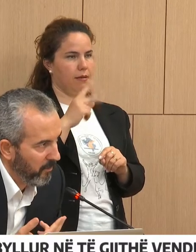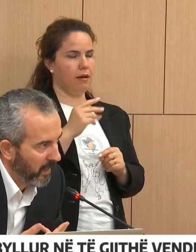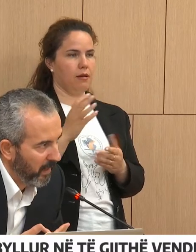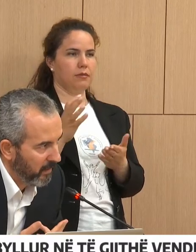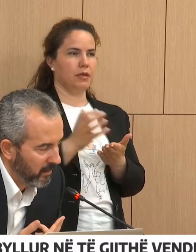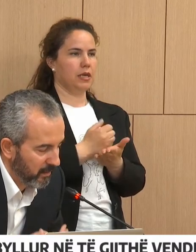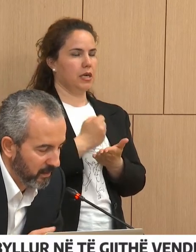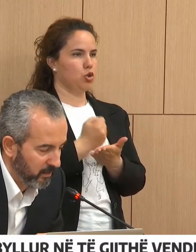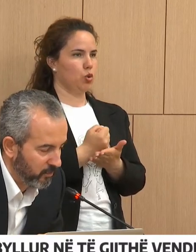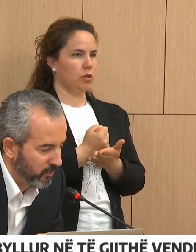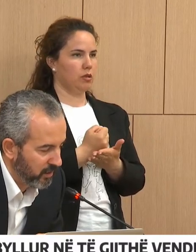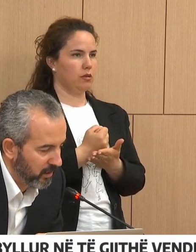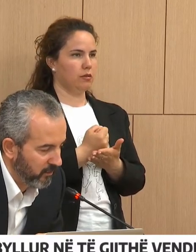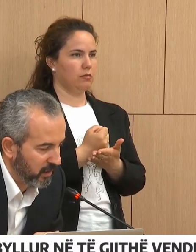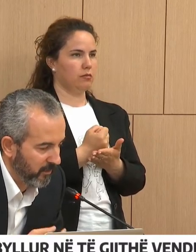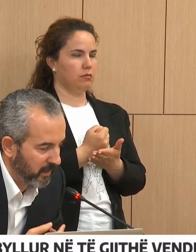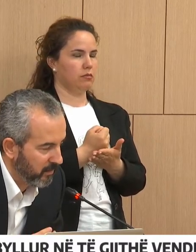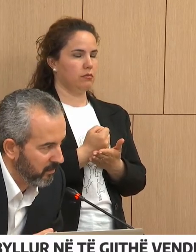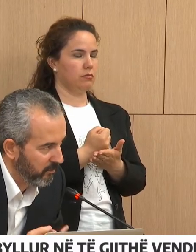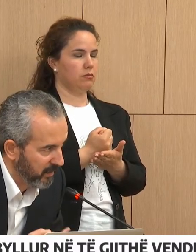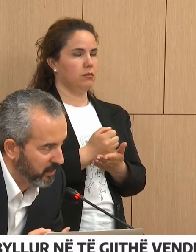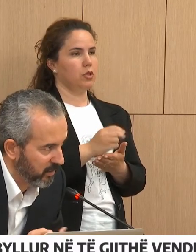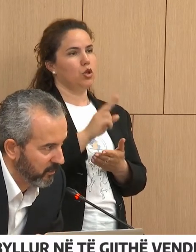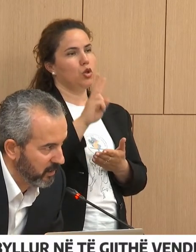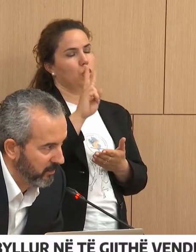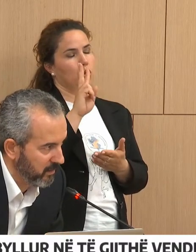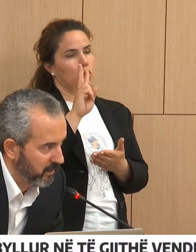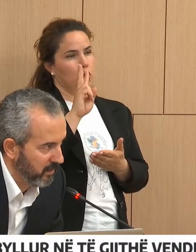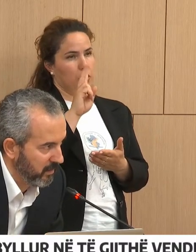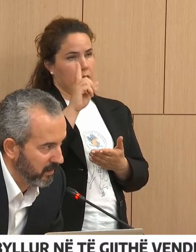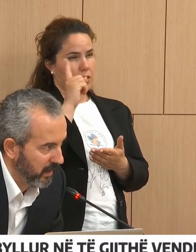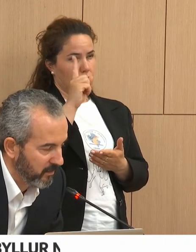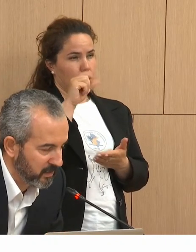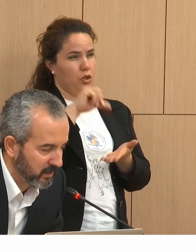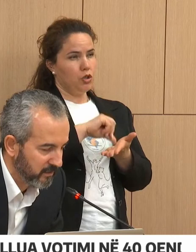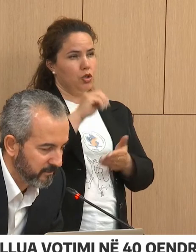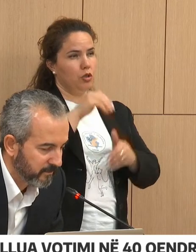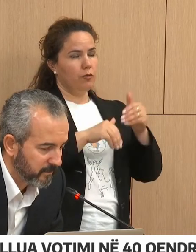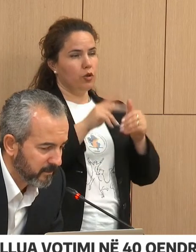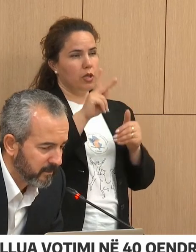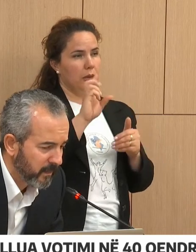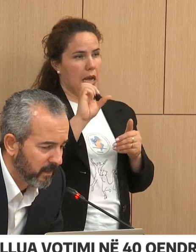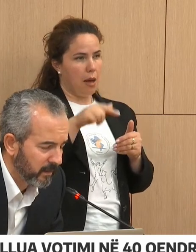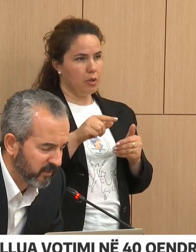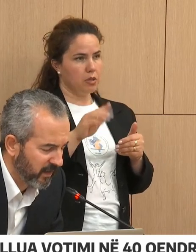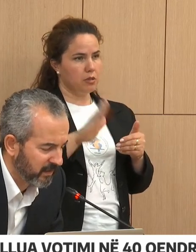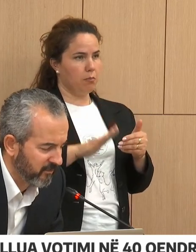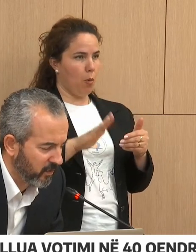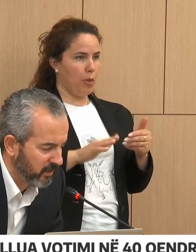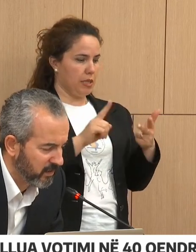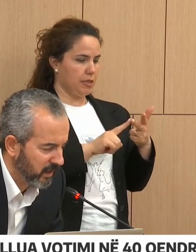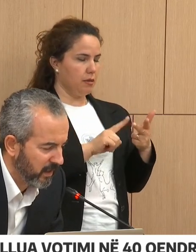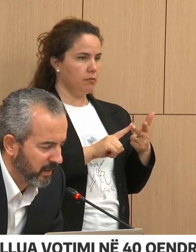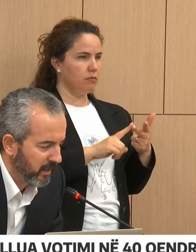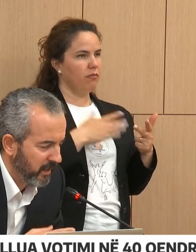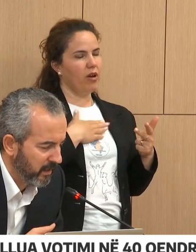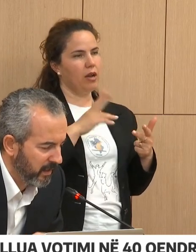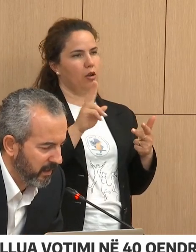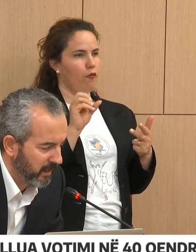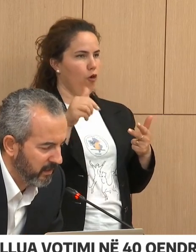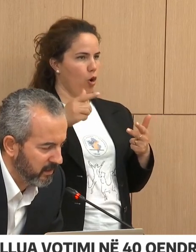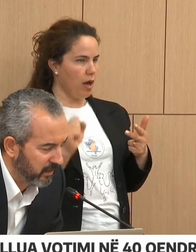pa dy qëndra votimi pa një qëndra votimi të kamzës me faktë të vorës